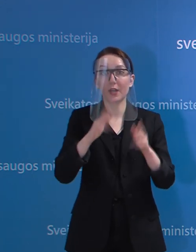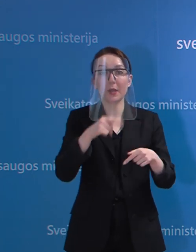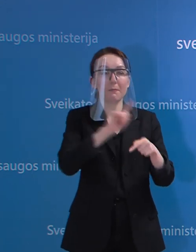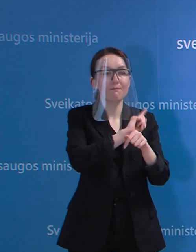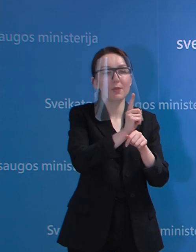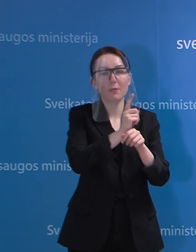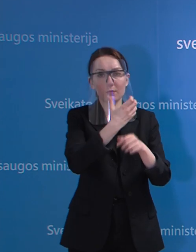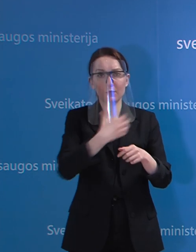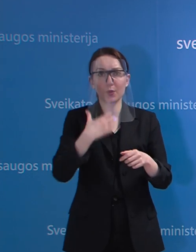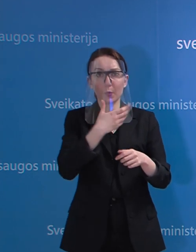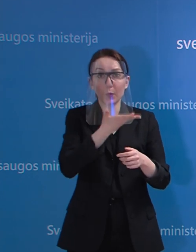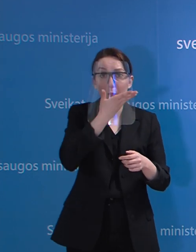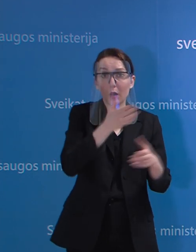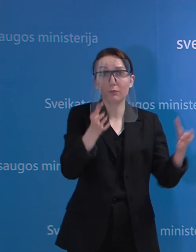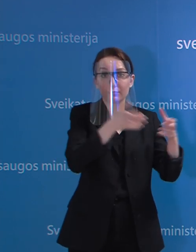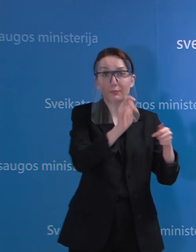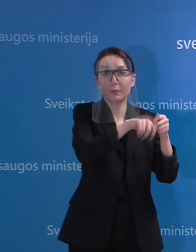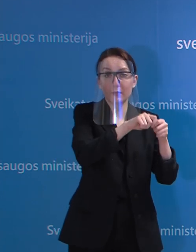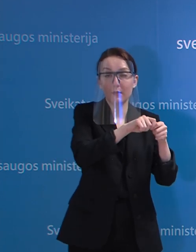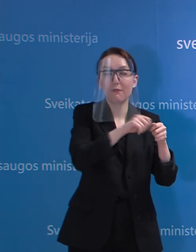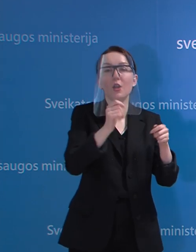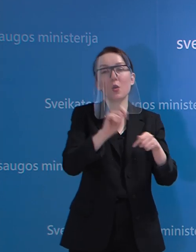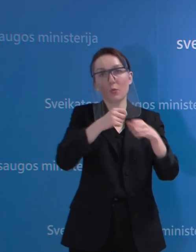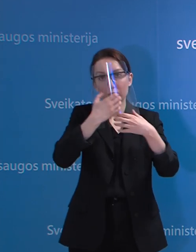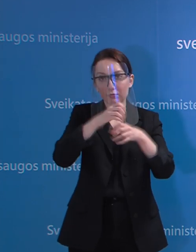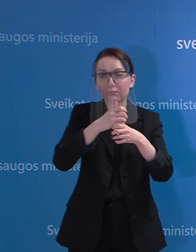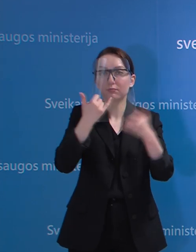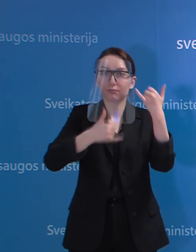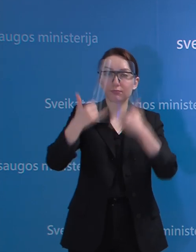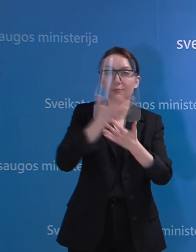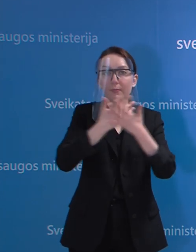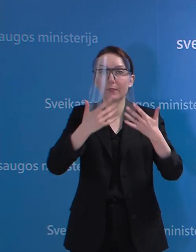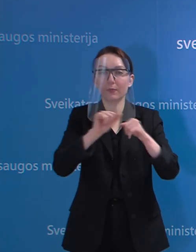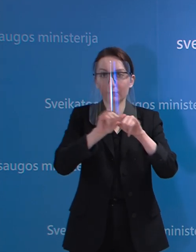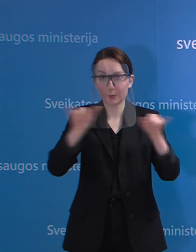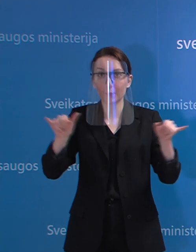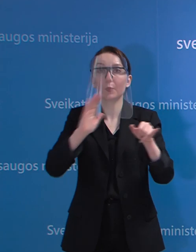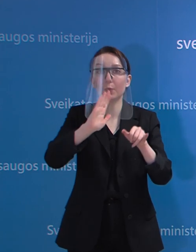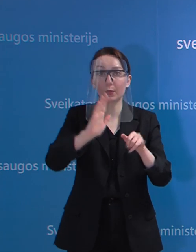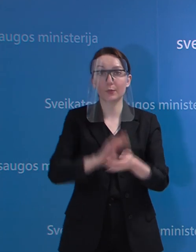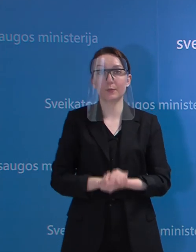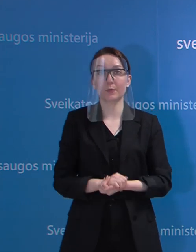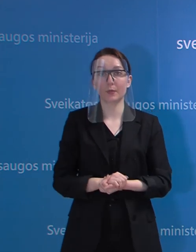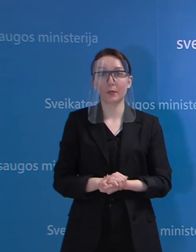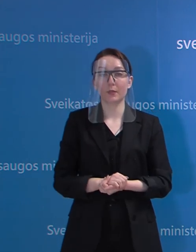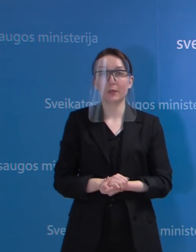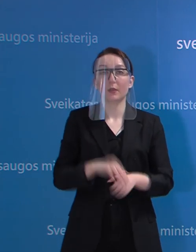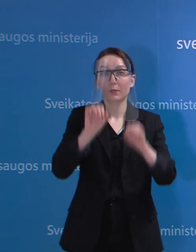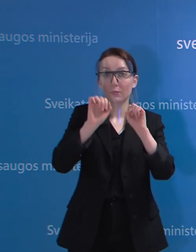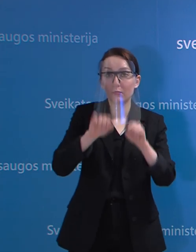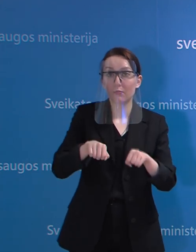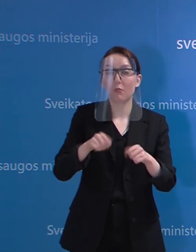pirmiausia turim tirti, tada tyrimą apimtis plėsim ir matyt, kad vienas iš tų galimų objektų, kurios bus